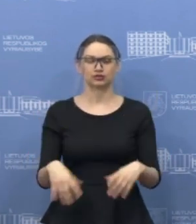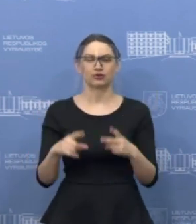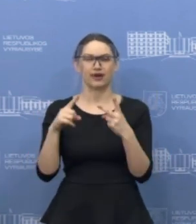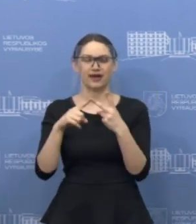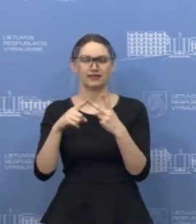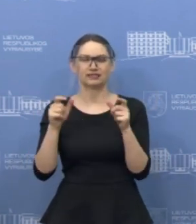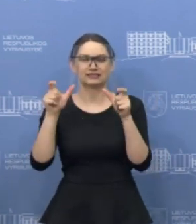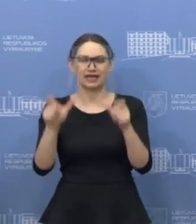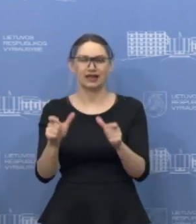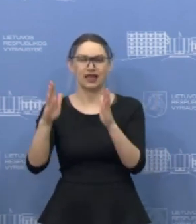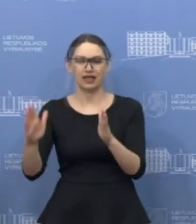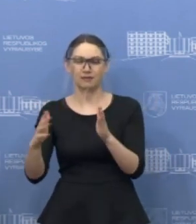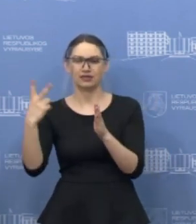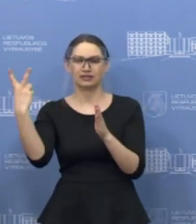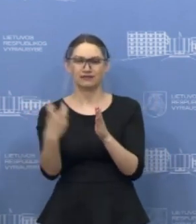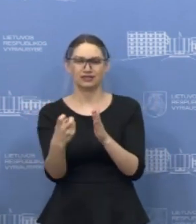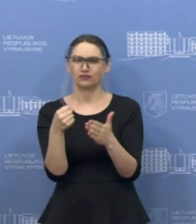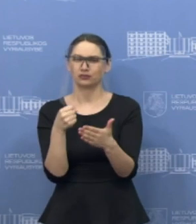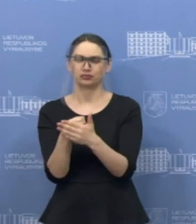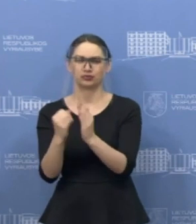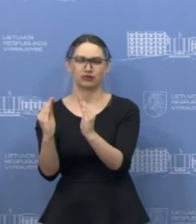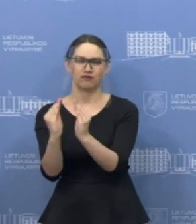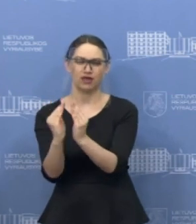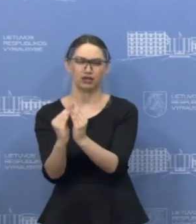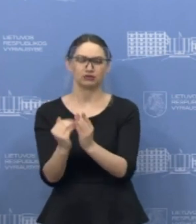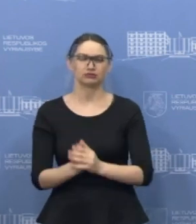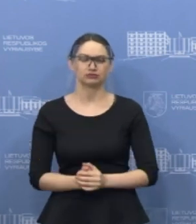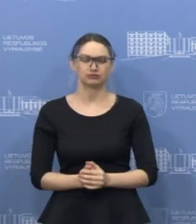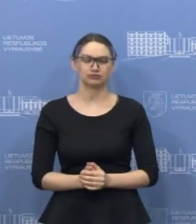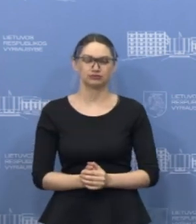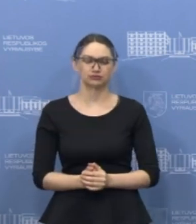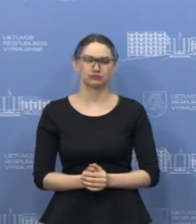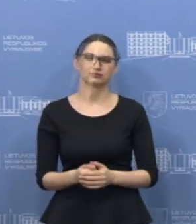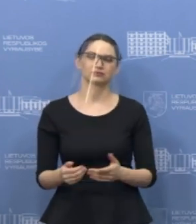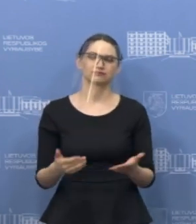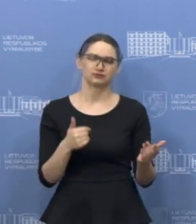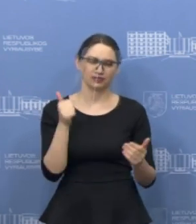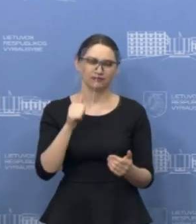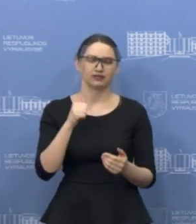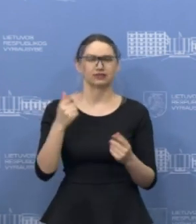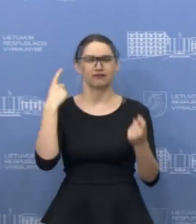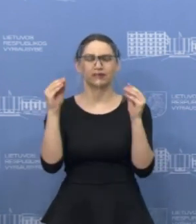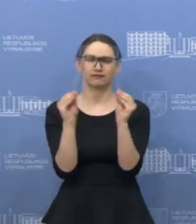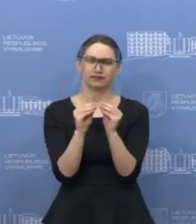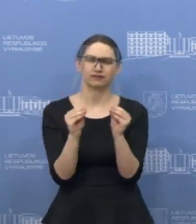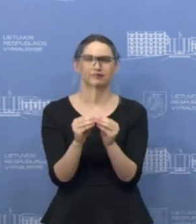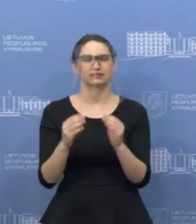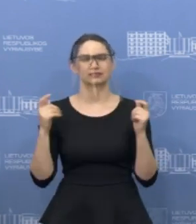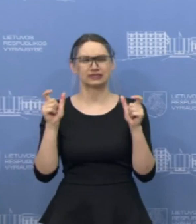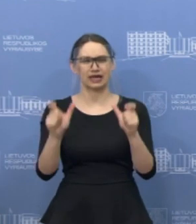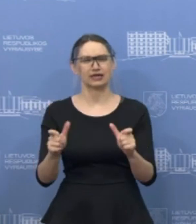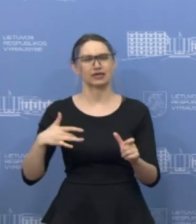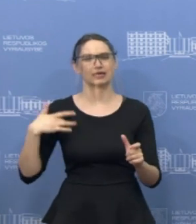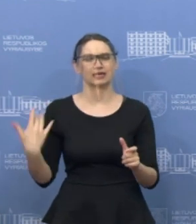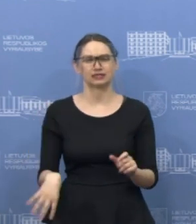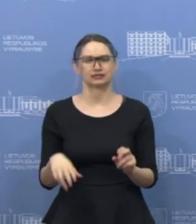karantino etapas, dvi savaitės iki vėlykų, tai standartiškai vėlgi raginame visus laikytis griežtai karantino sąlygų, nes iš